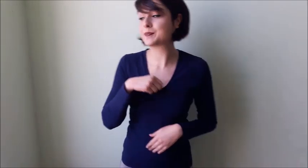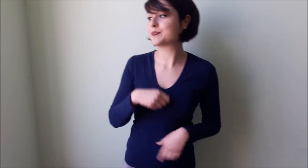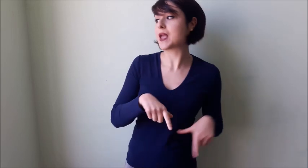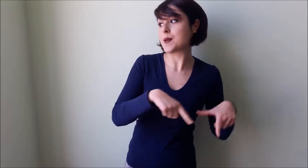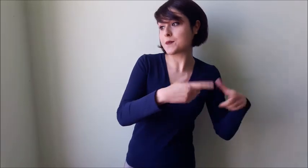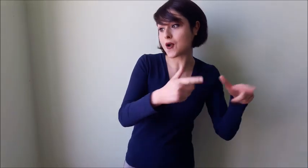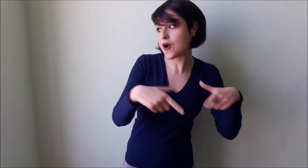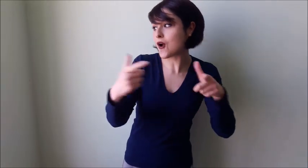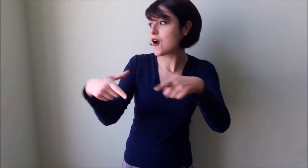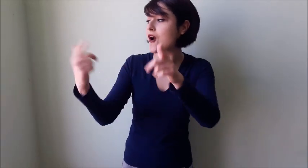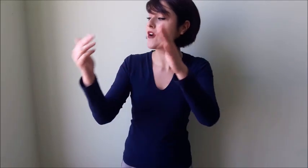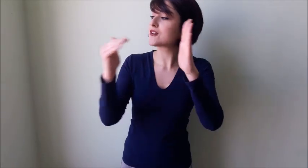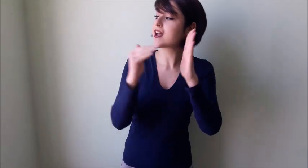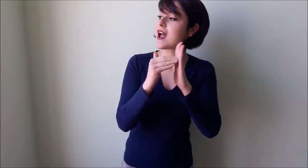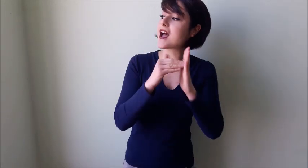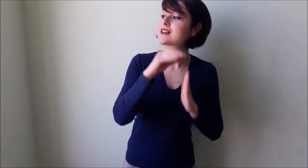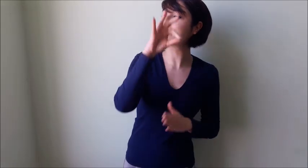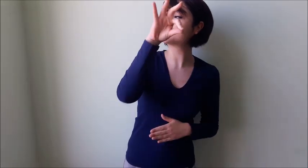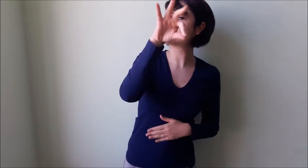Lei abita al centro del bosco.